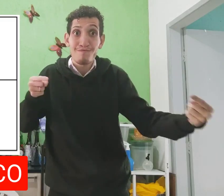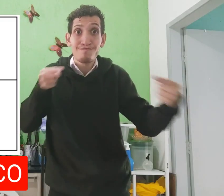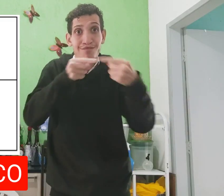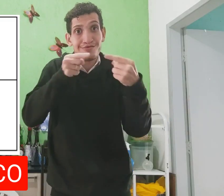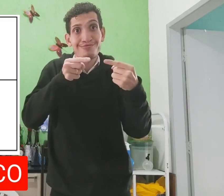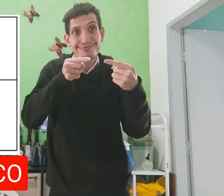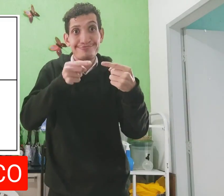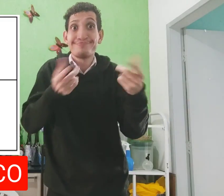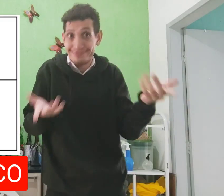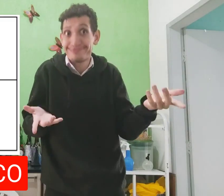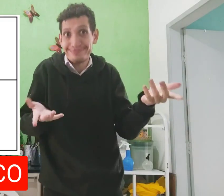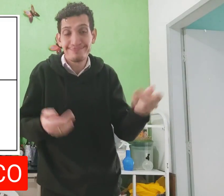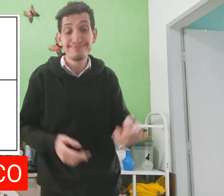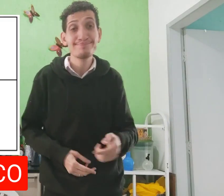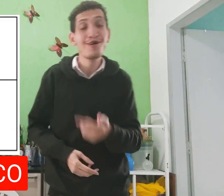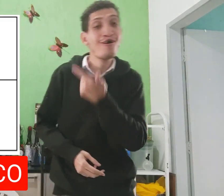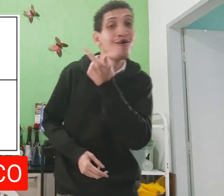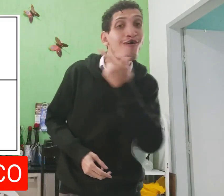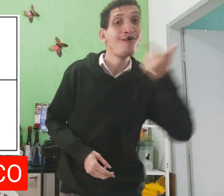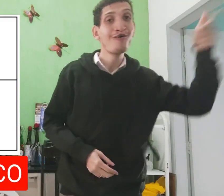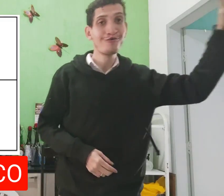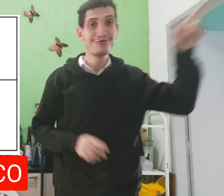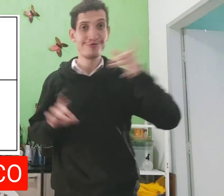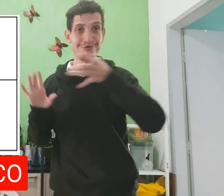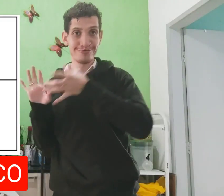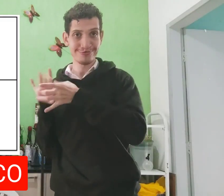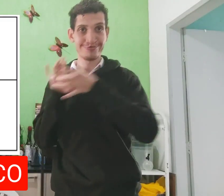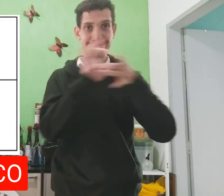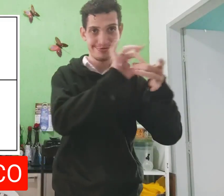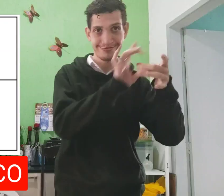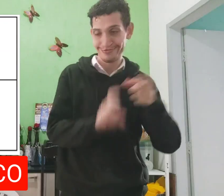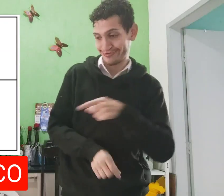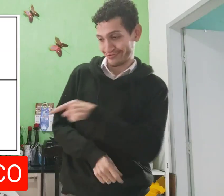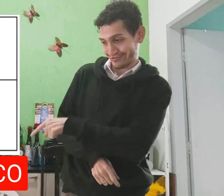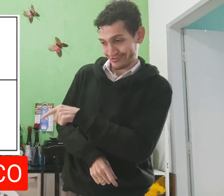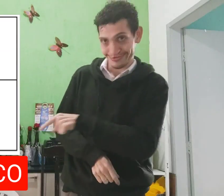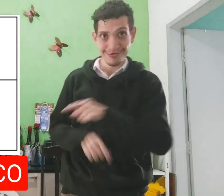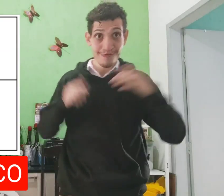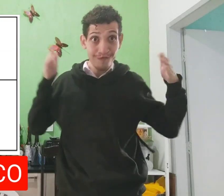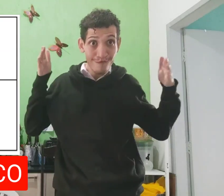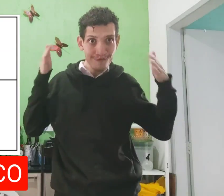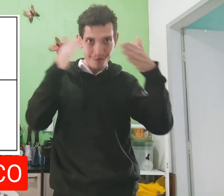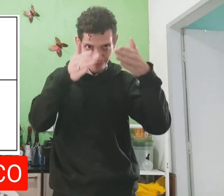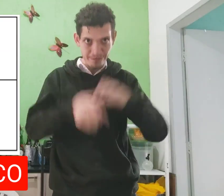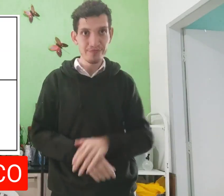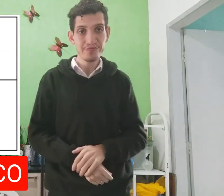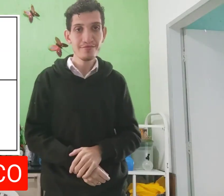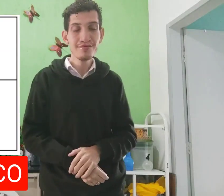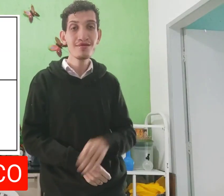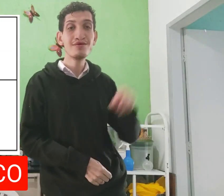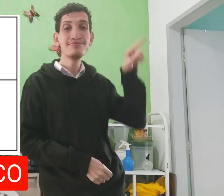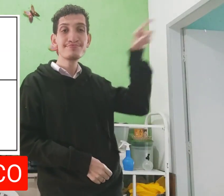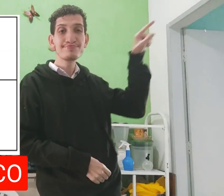tradução, combina. Né? Um ou outro contexto daqui, pra esse sinal.